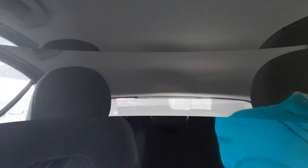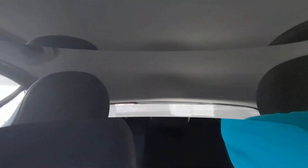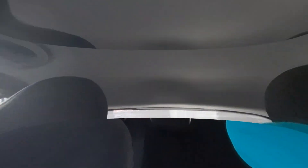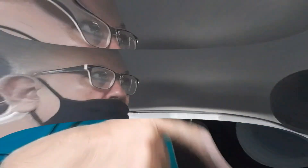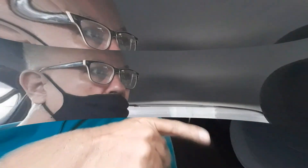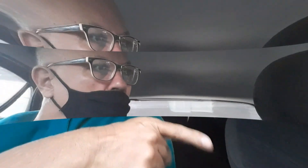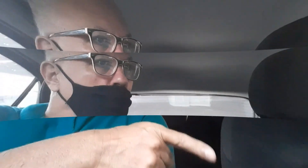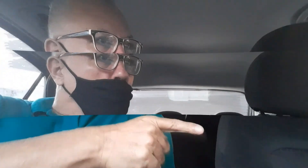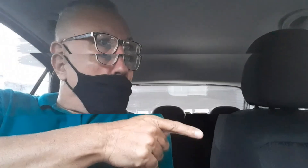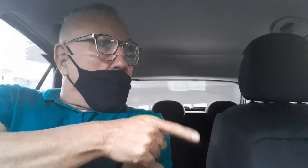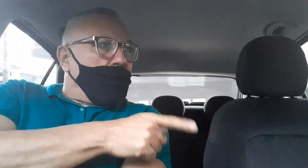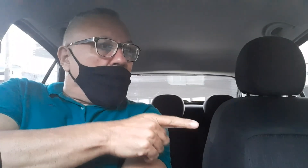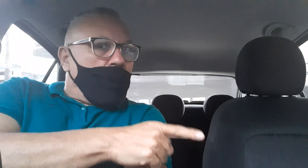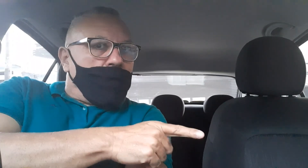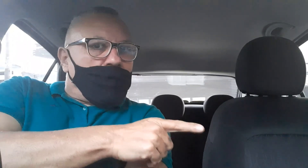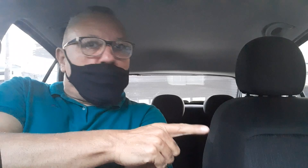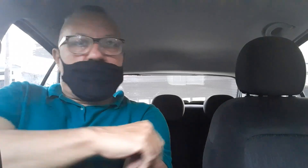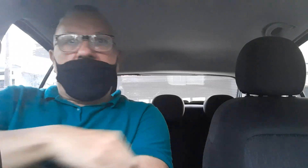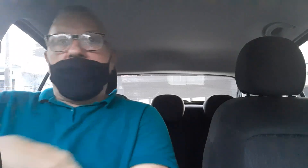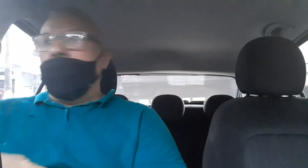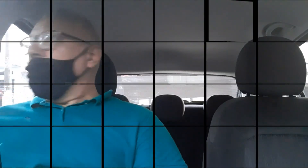te faz você dizer loucuras jamais,